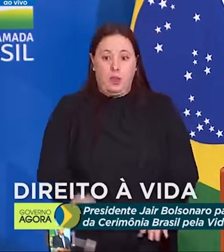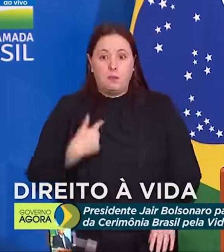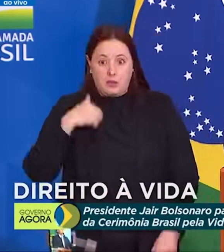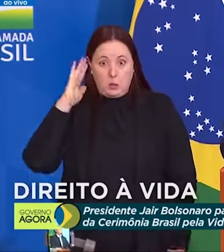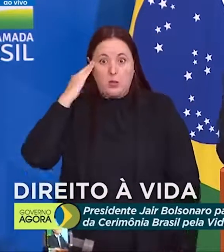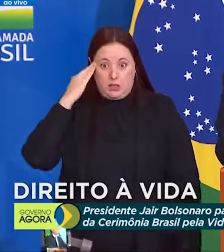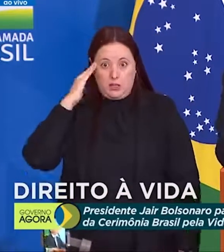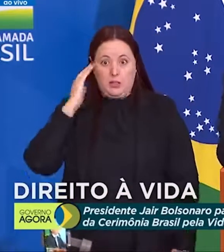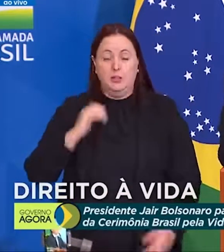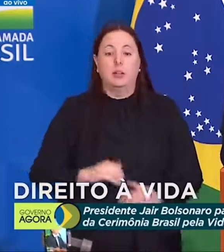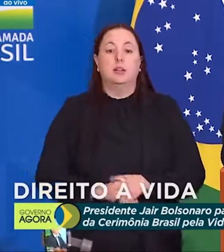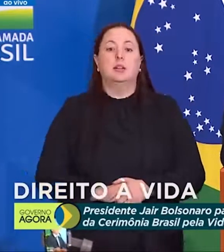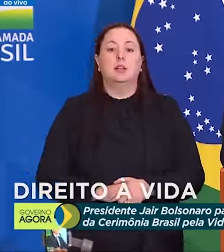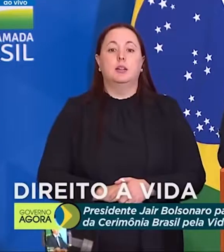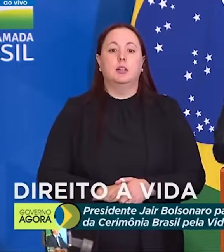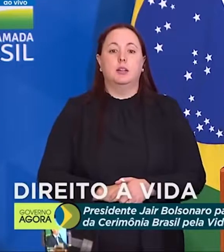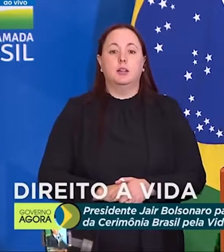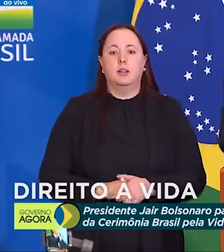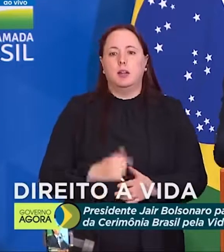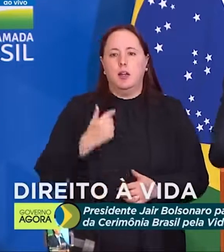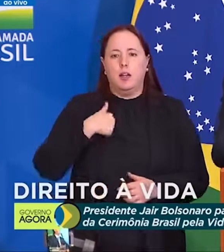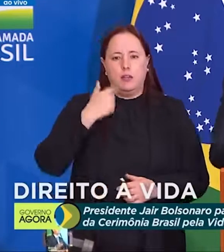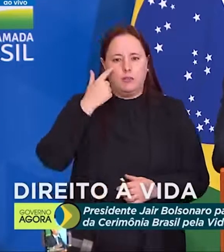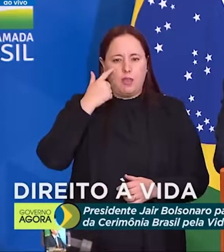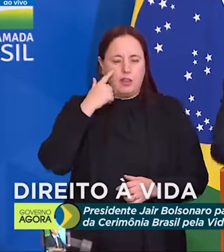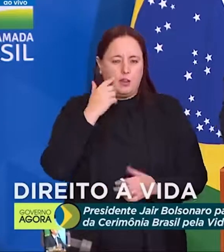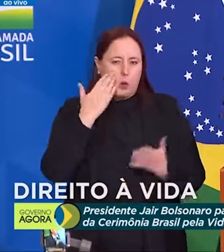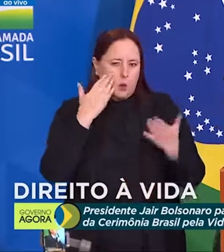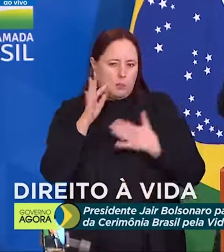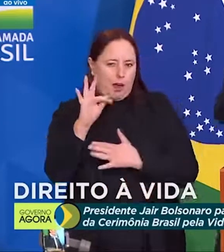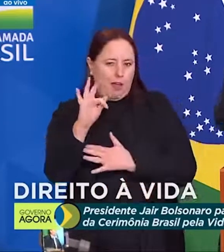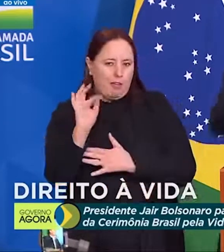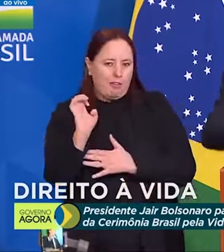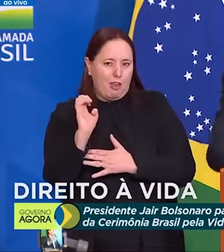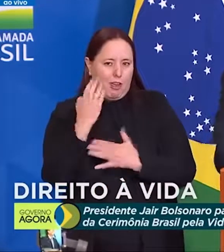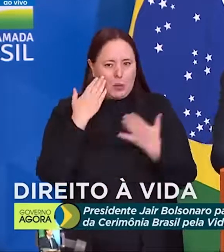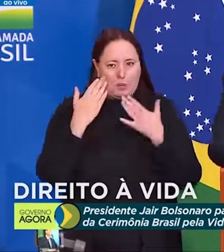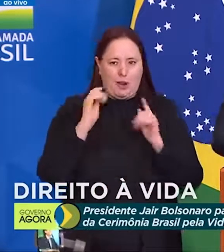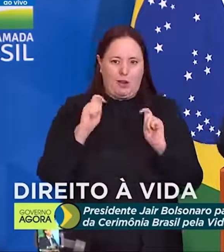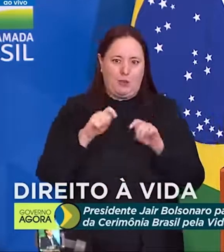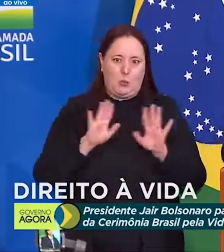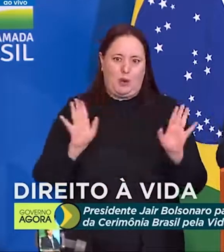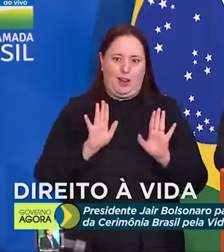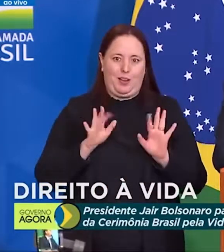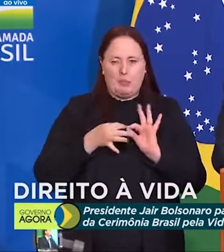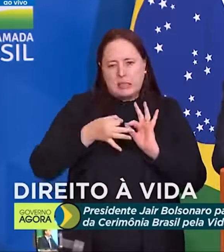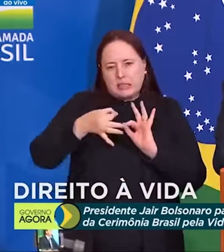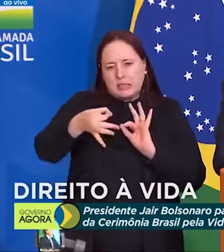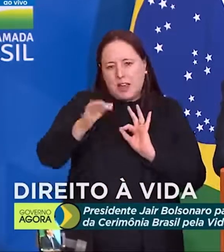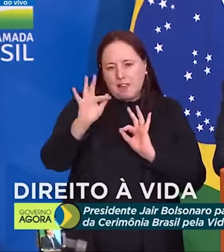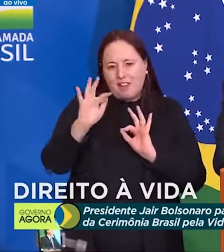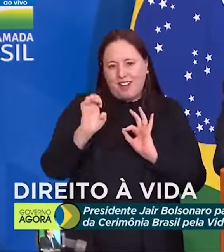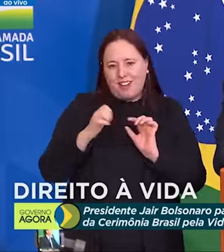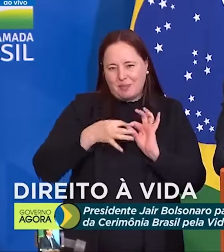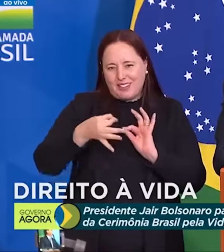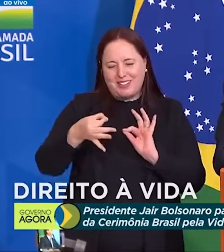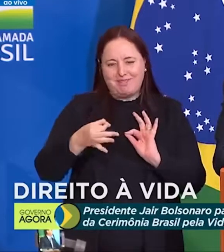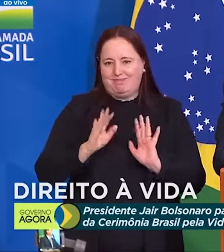Aqui, o Otônio, a não pode medir a fé. Medir a minha com a tua. Não temos como, não tem uma fita métrica pra isso.